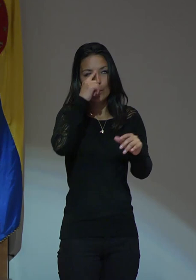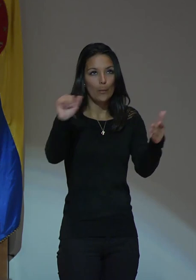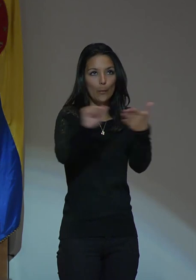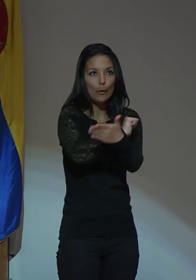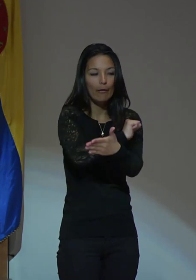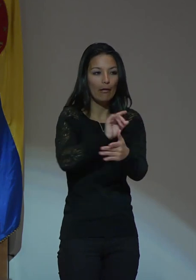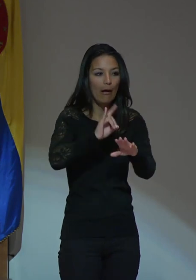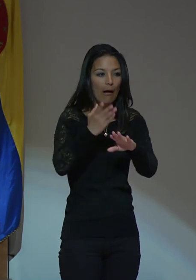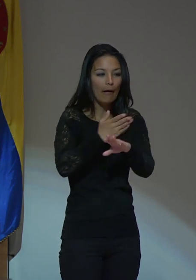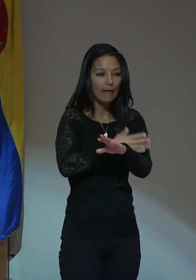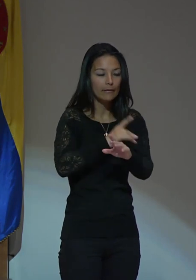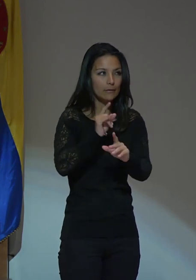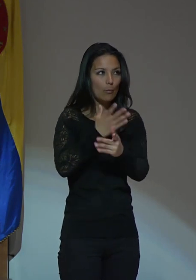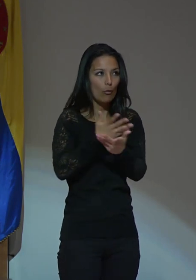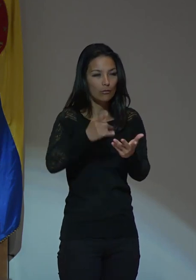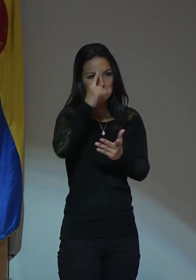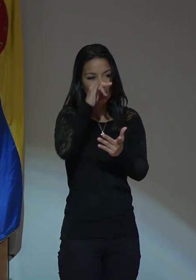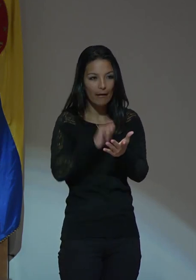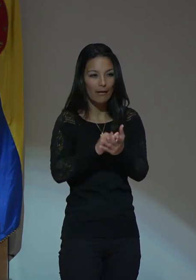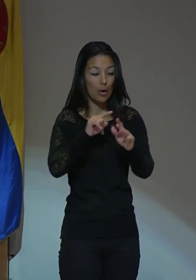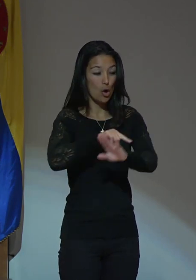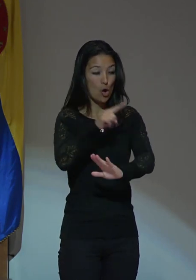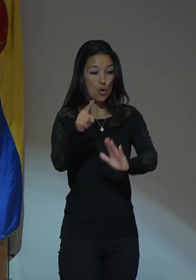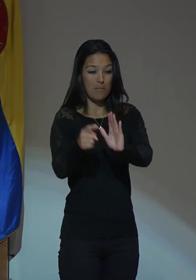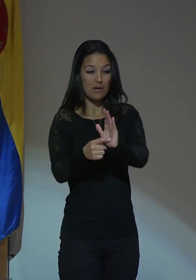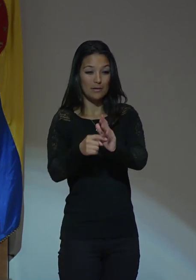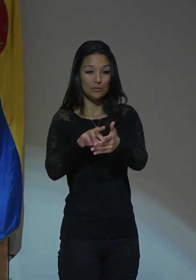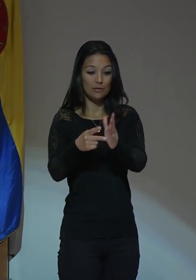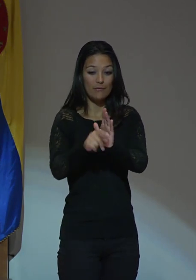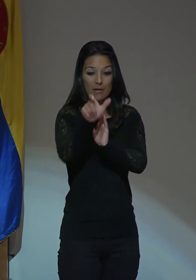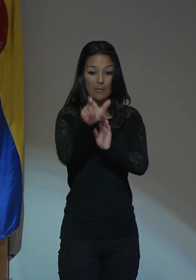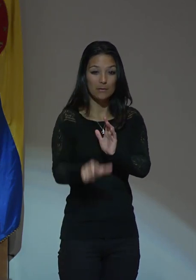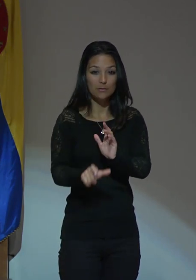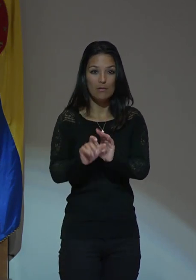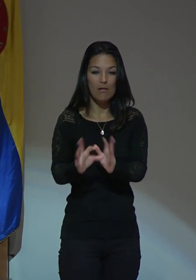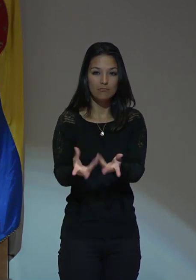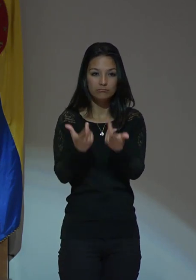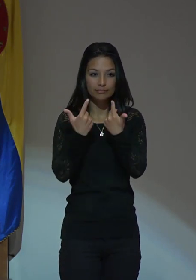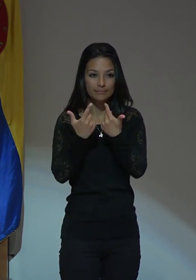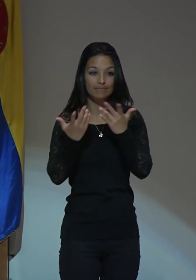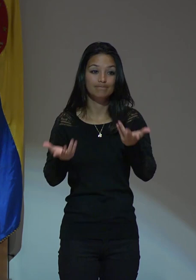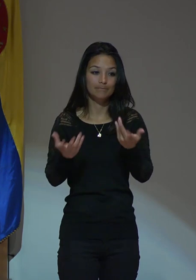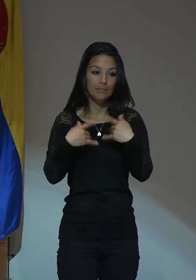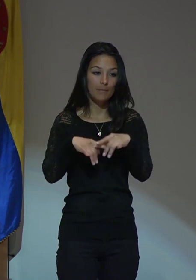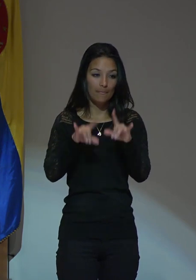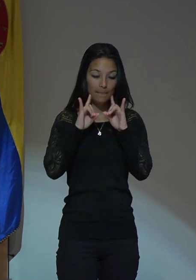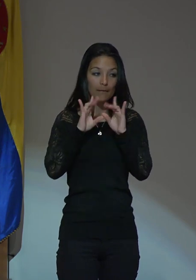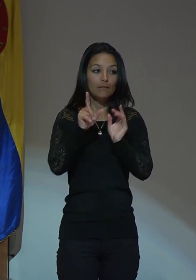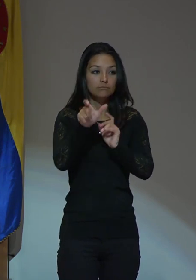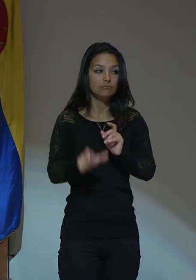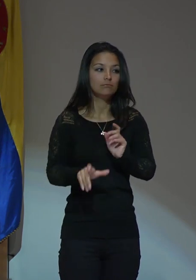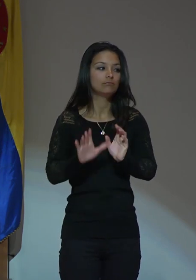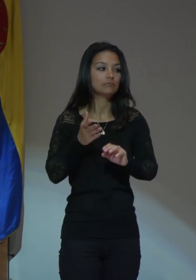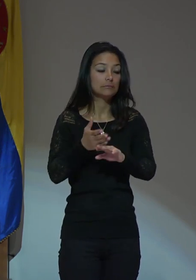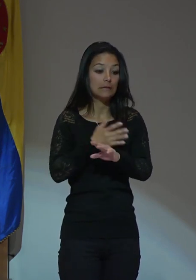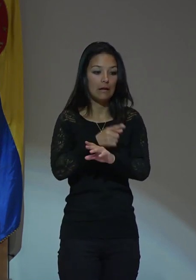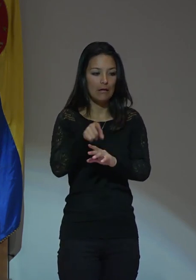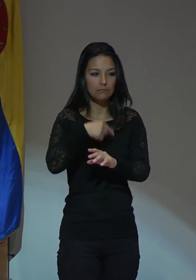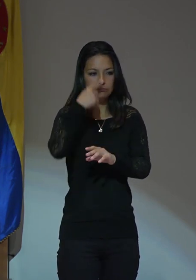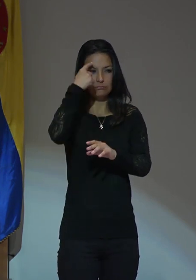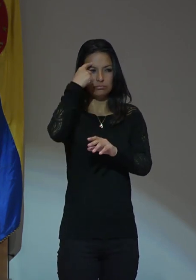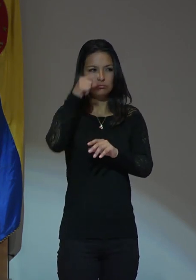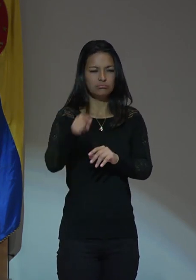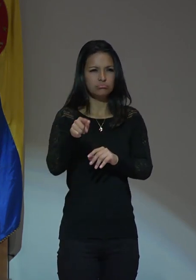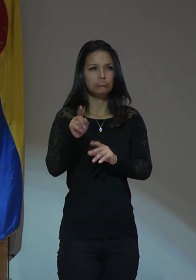una creencia total que alguien escuchará he pensado esto al